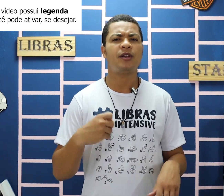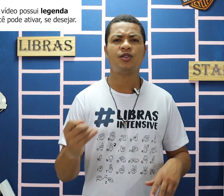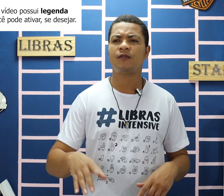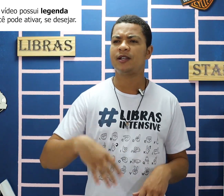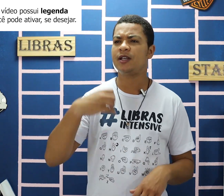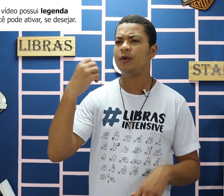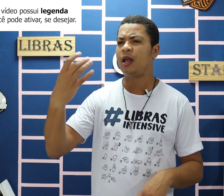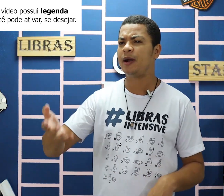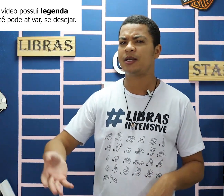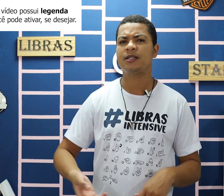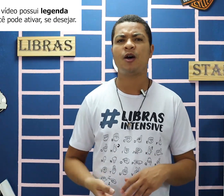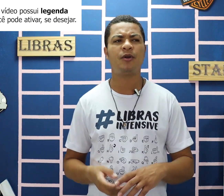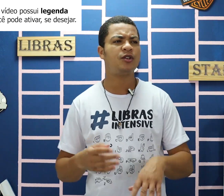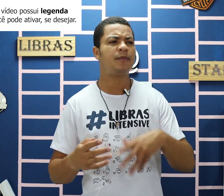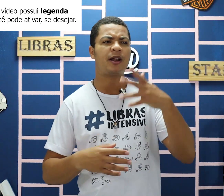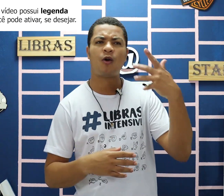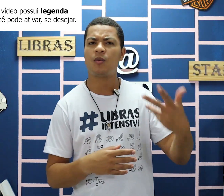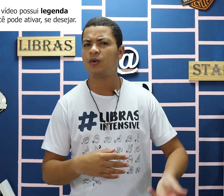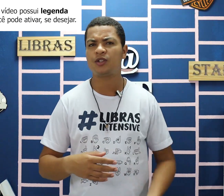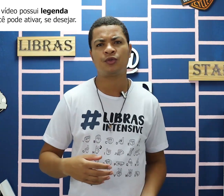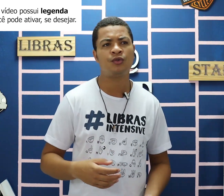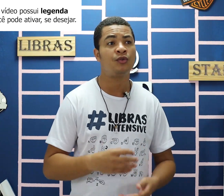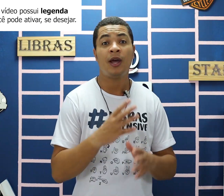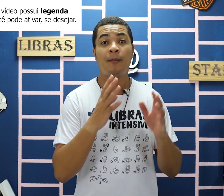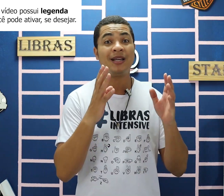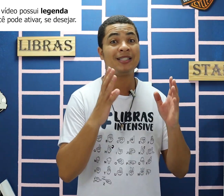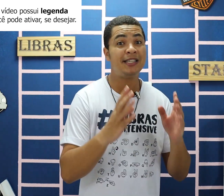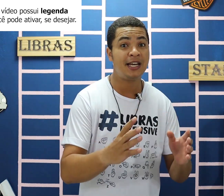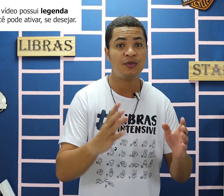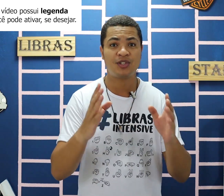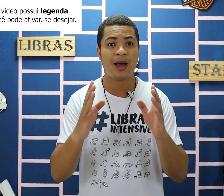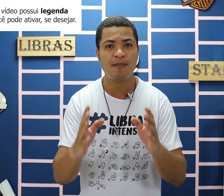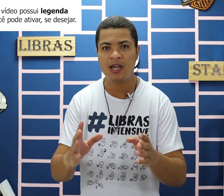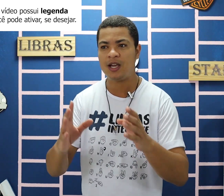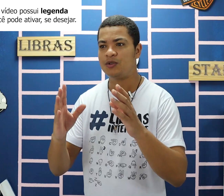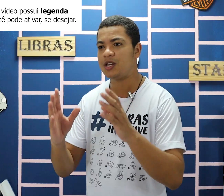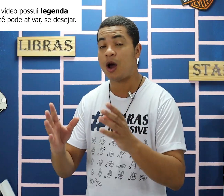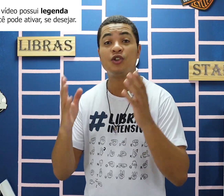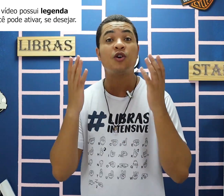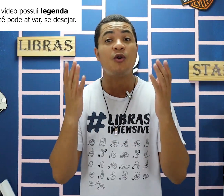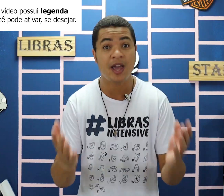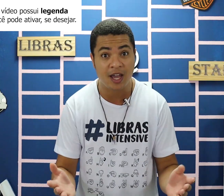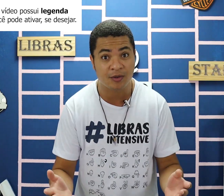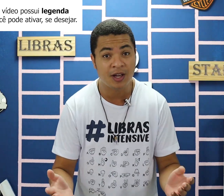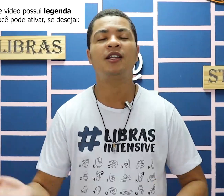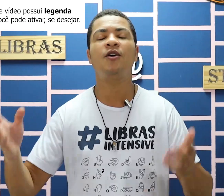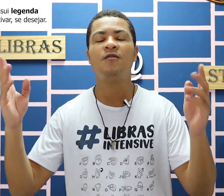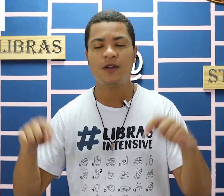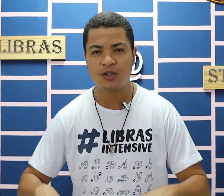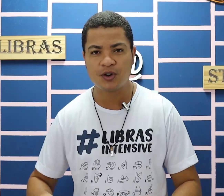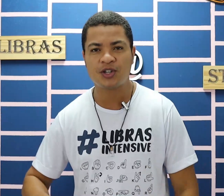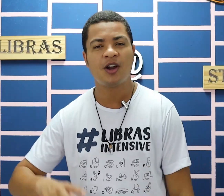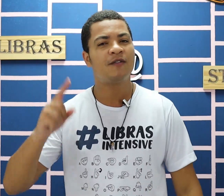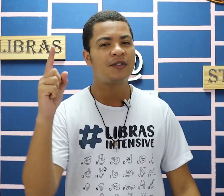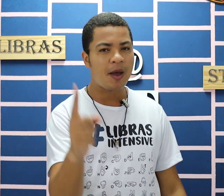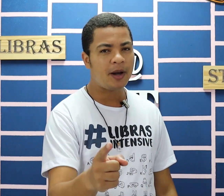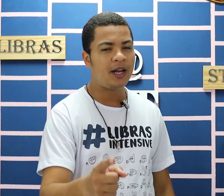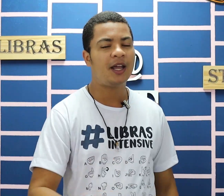precisou fazer uma interpretação, precisou explicar alguma coisa a surdo, mas não sabia o sinal de correio. Então, no vídeo de hoje, você vai aprender